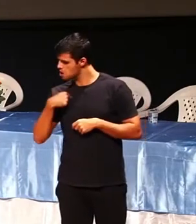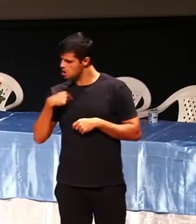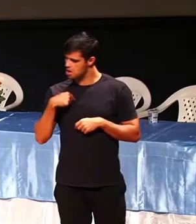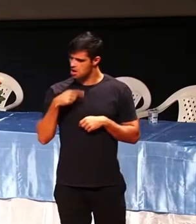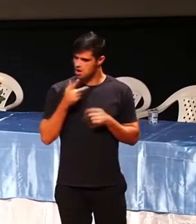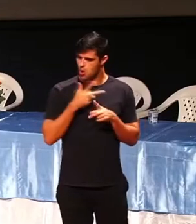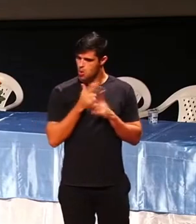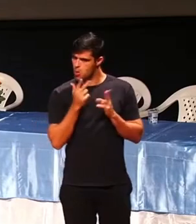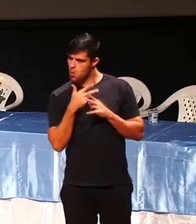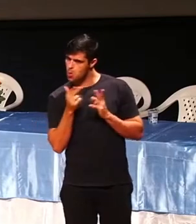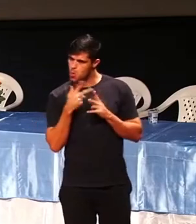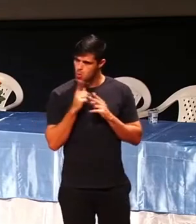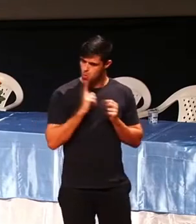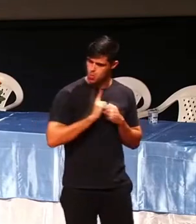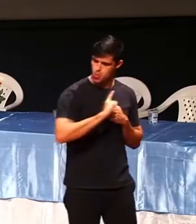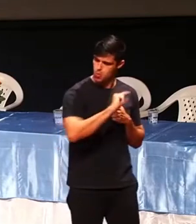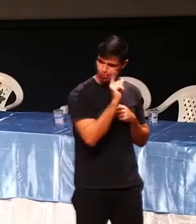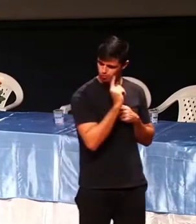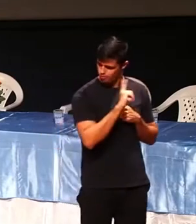Então, nós temos...